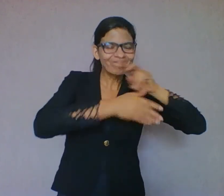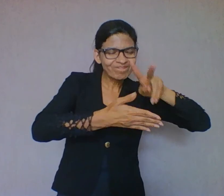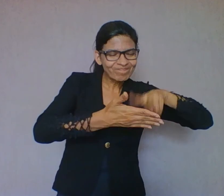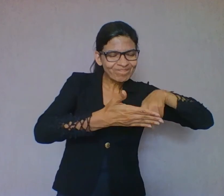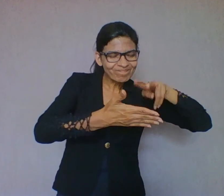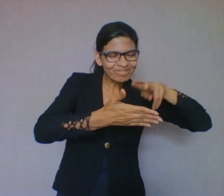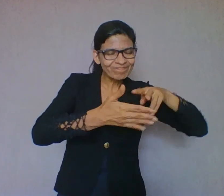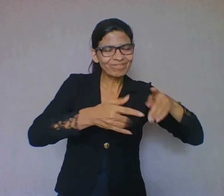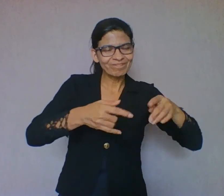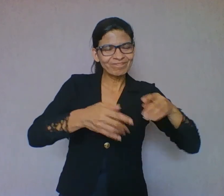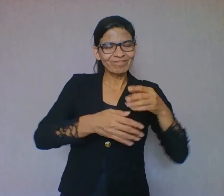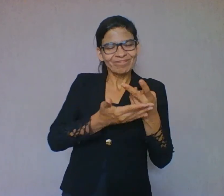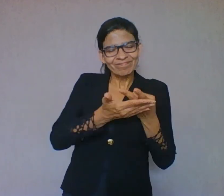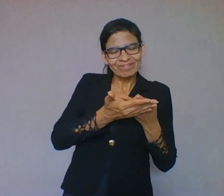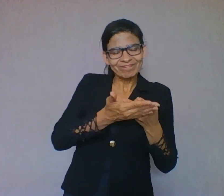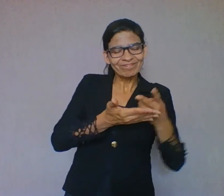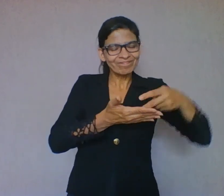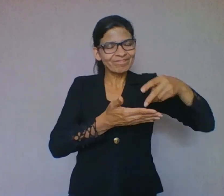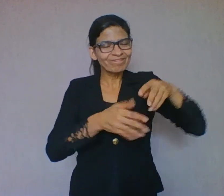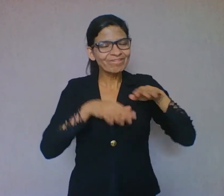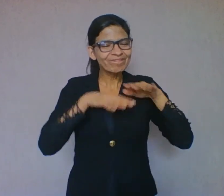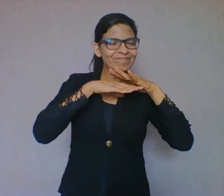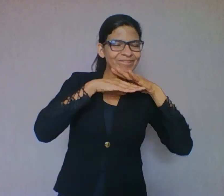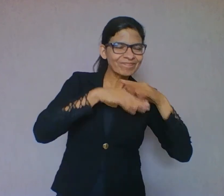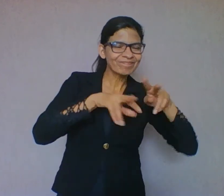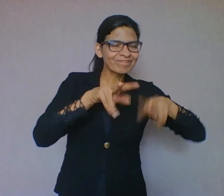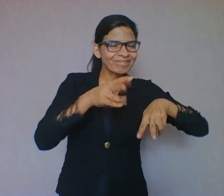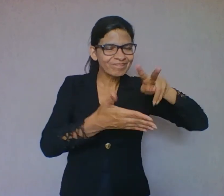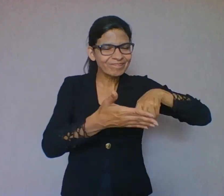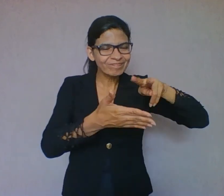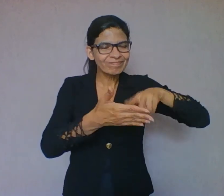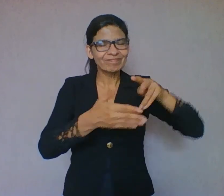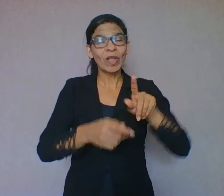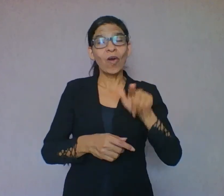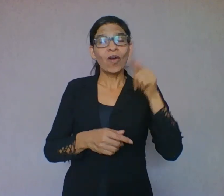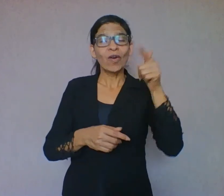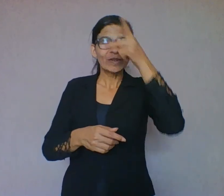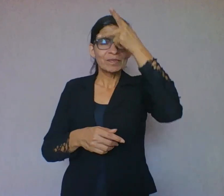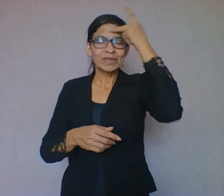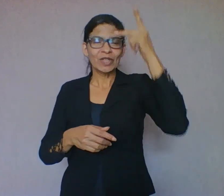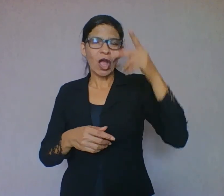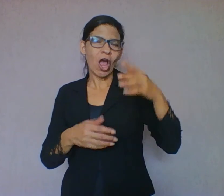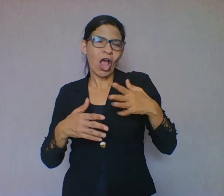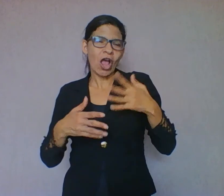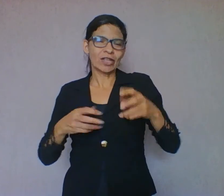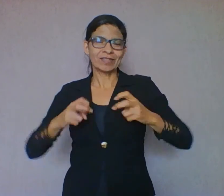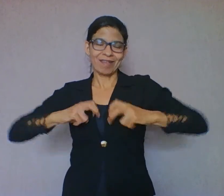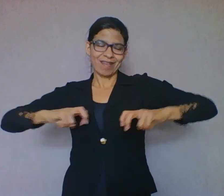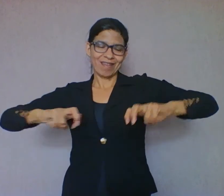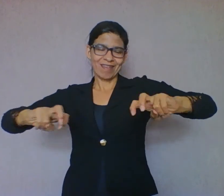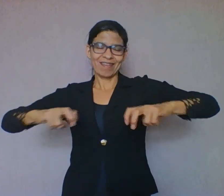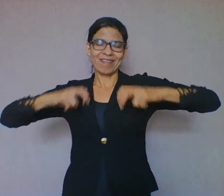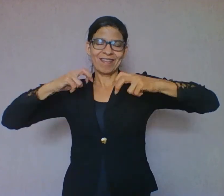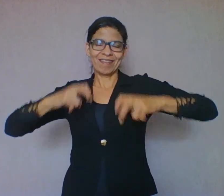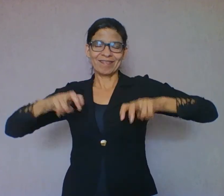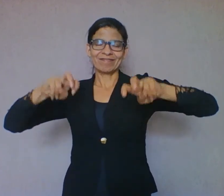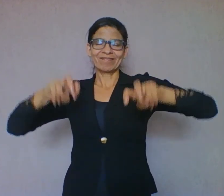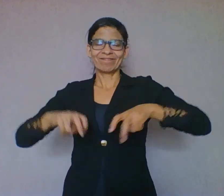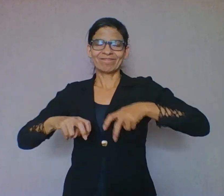De acordo com Garcés, existem algumas outras ações que evitam interferências na leitura. E que